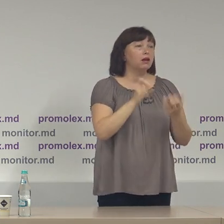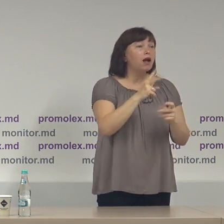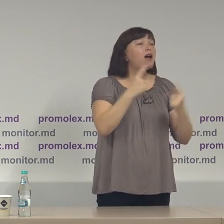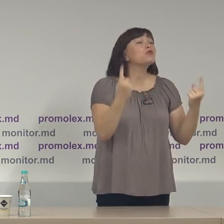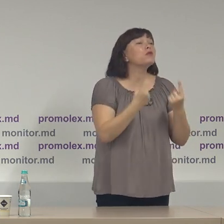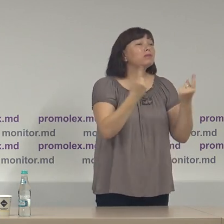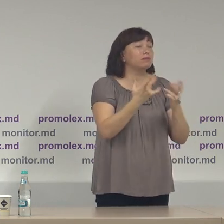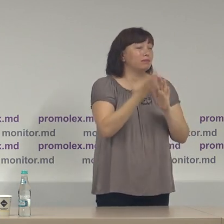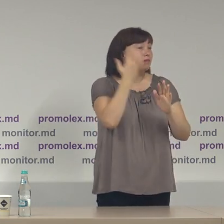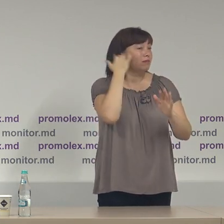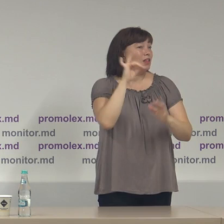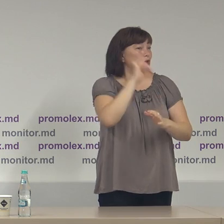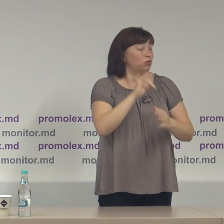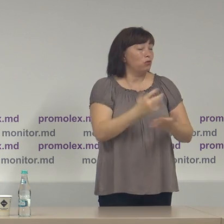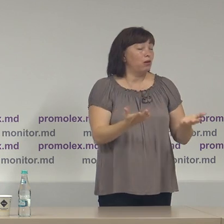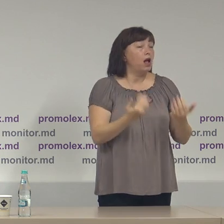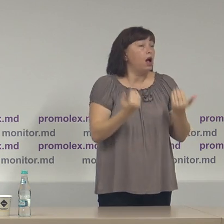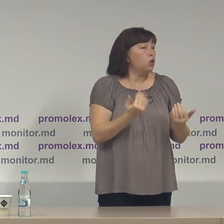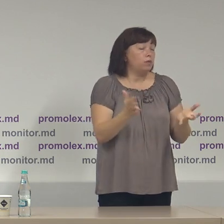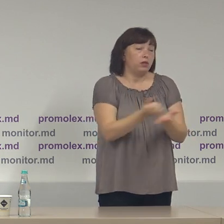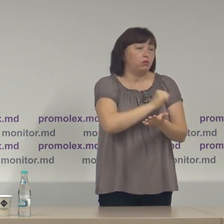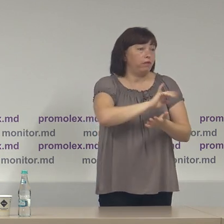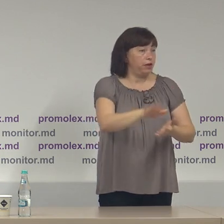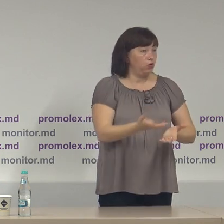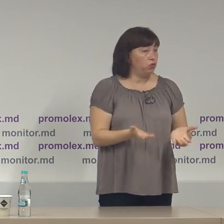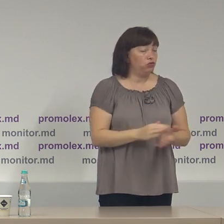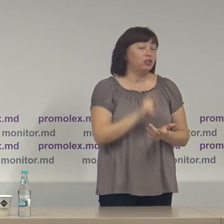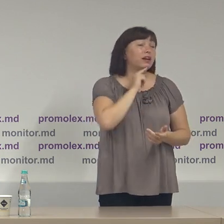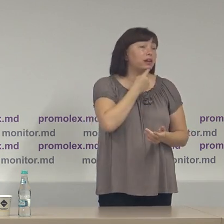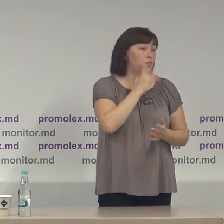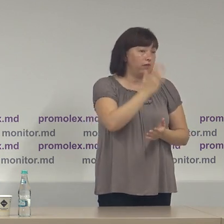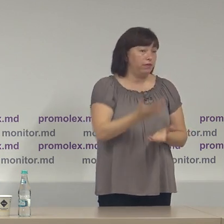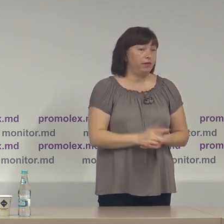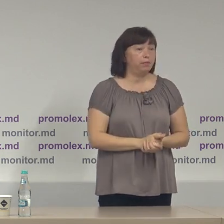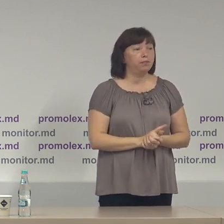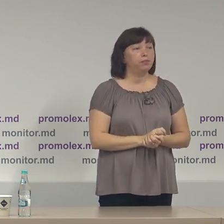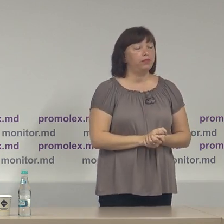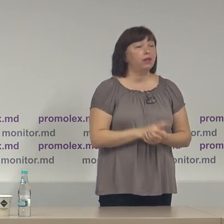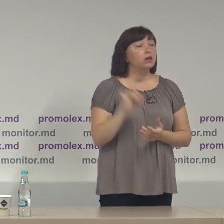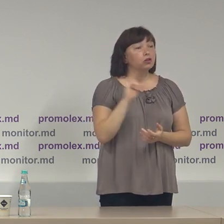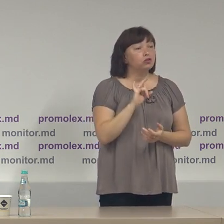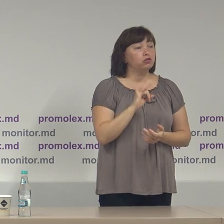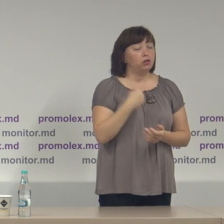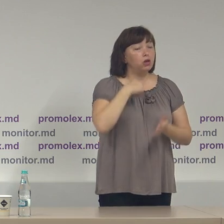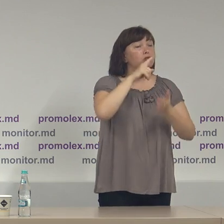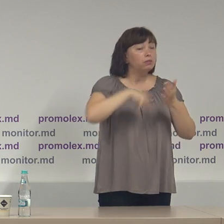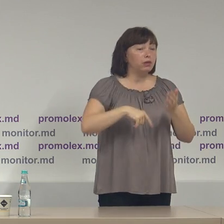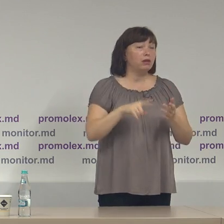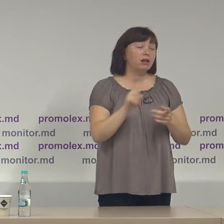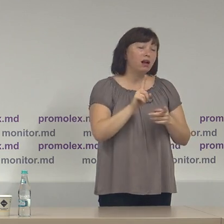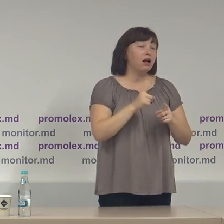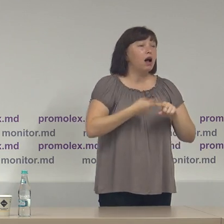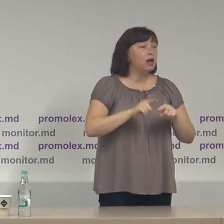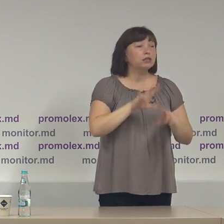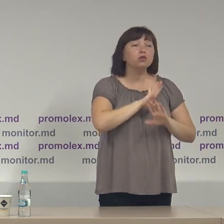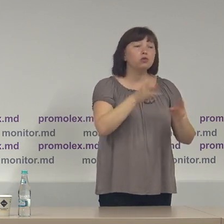obișnuiesc să o facă în timpul scrutinilor anterioare și sper asta să nu afecteze